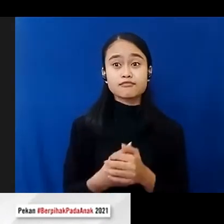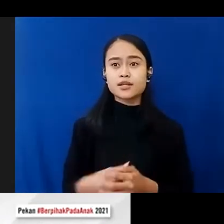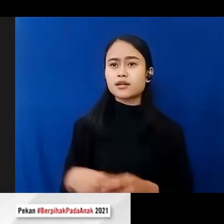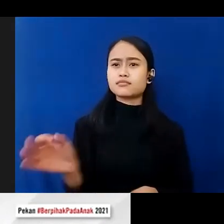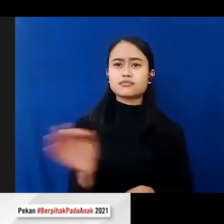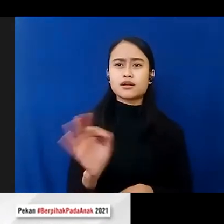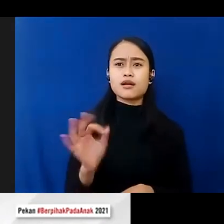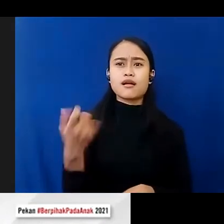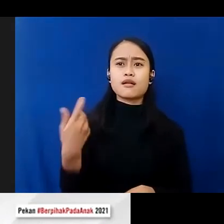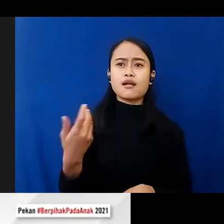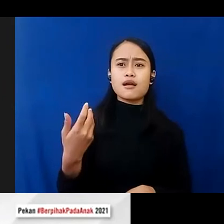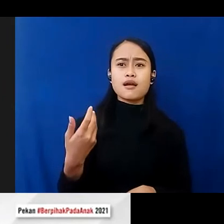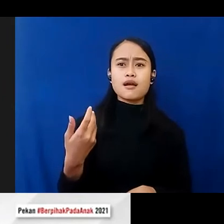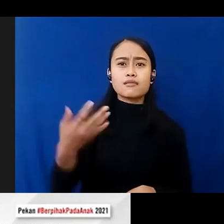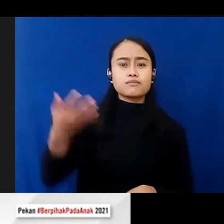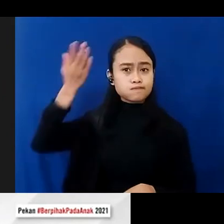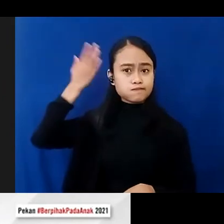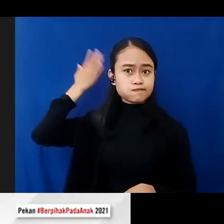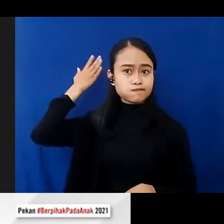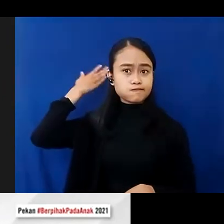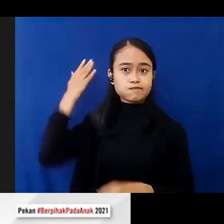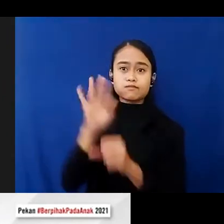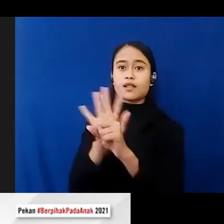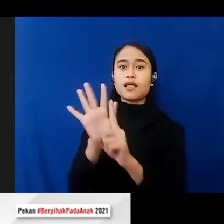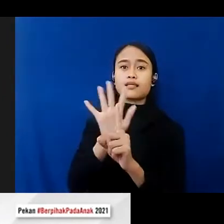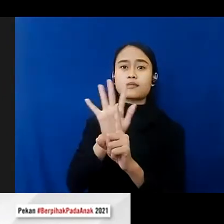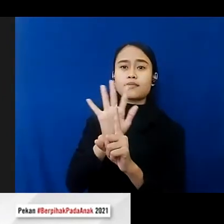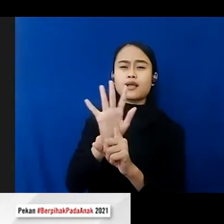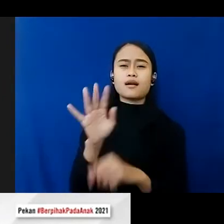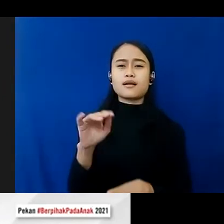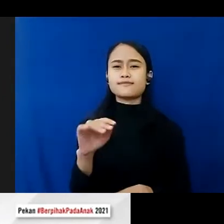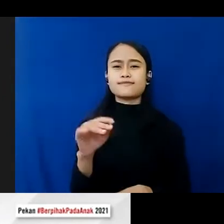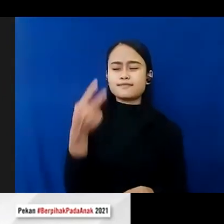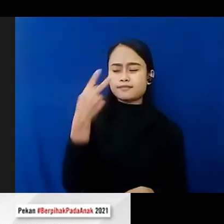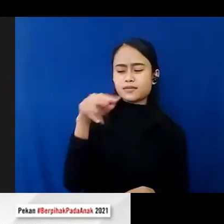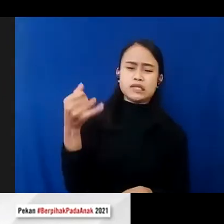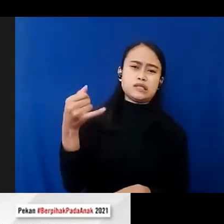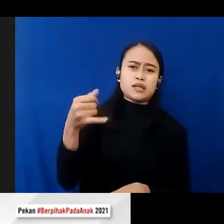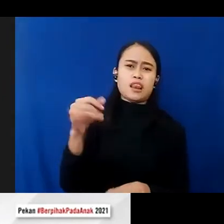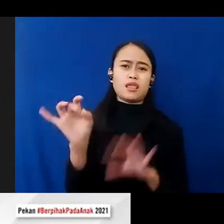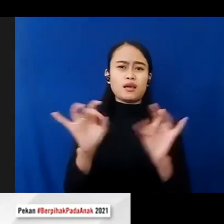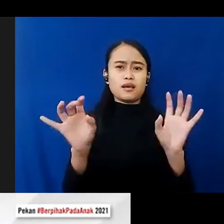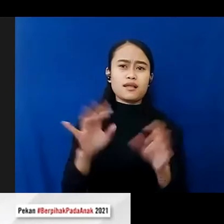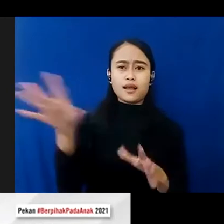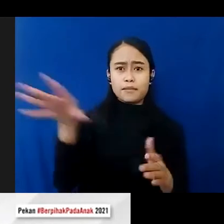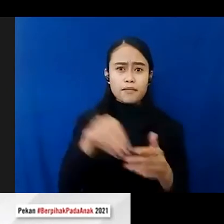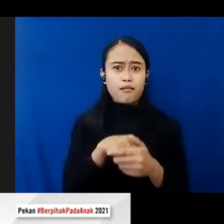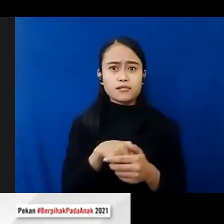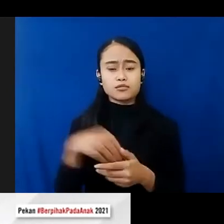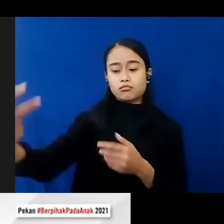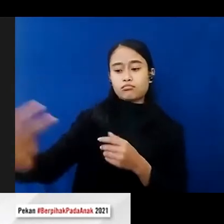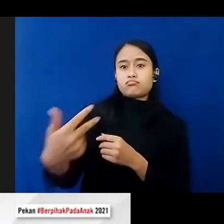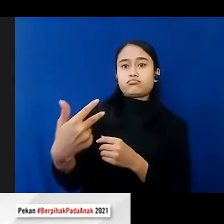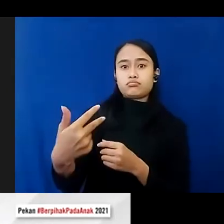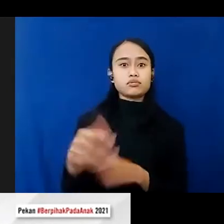tampilan di latar belakang Anda yang kurang atau tidak pantas begitu ya, yang masuk dalam kamera. Jadi, mohon